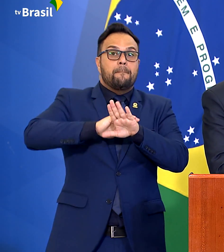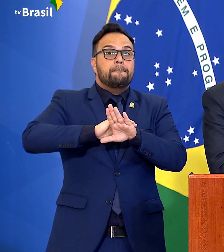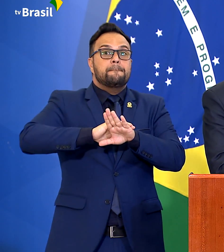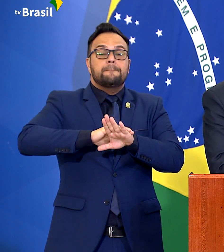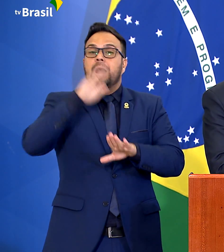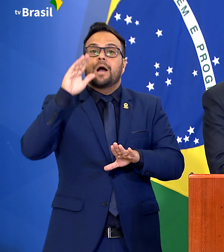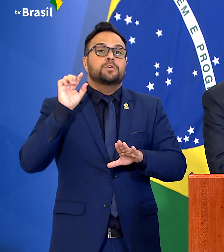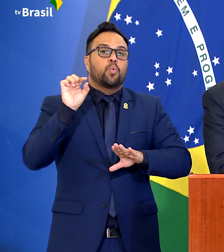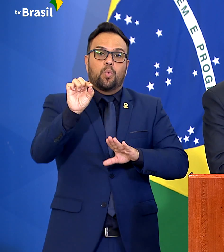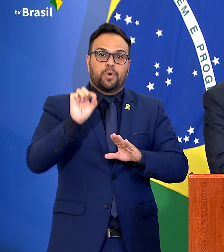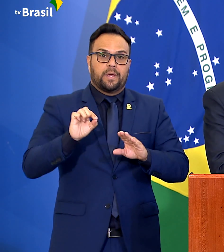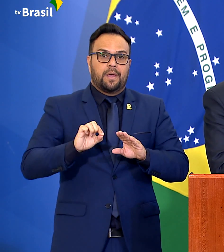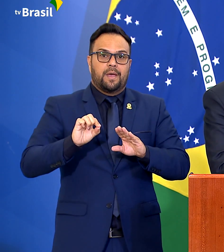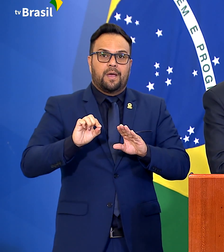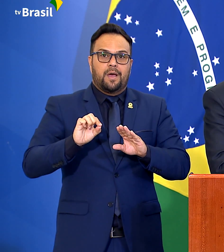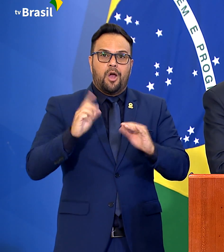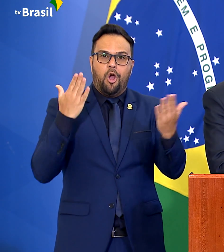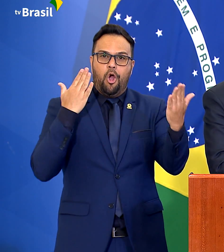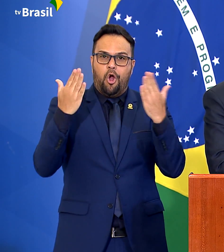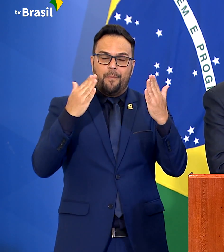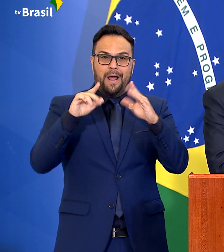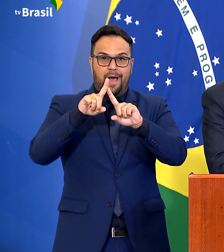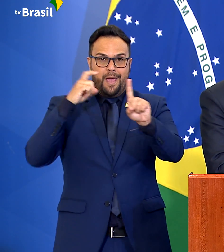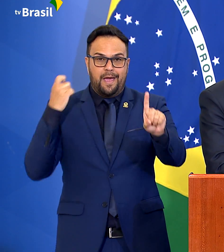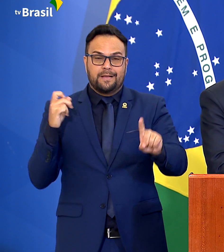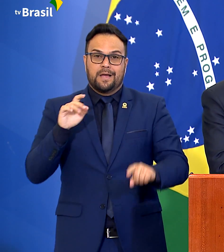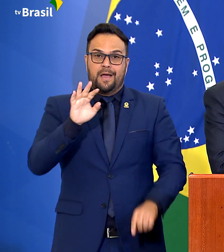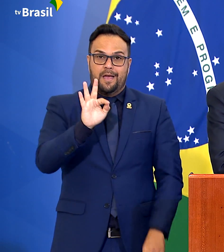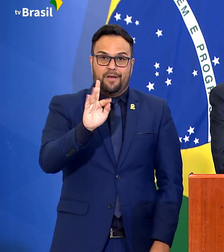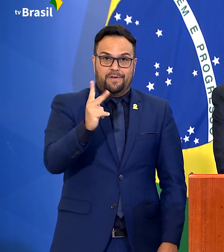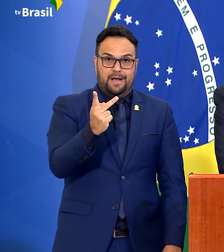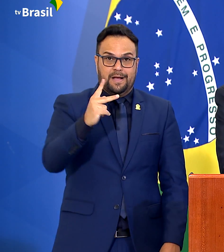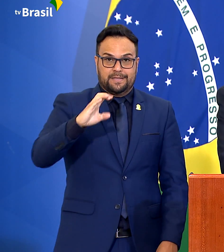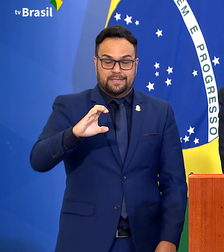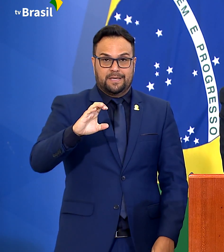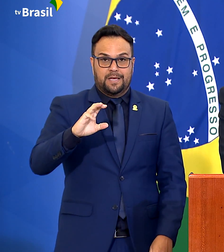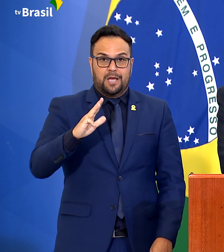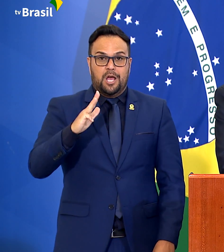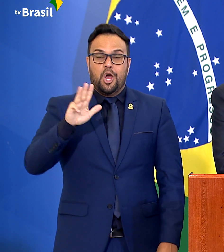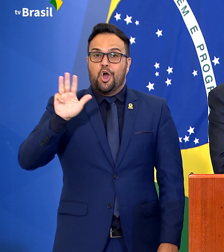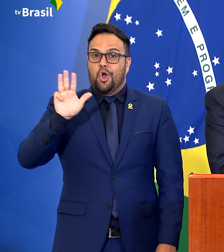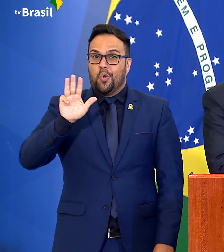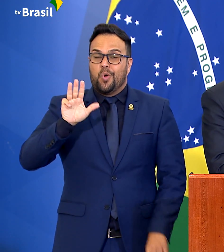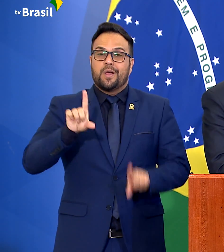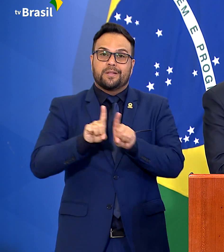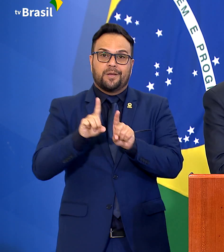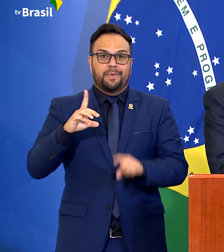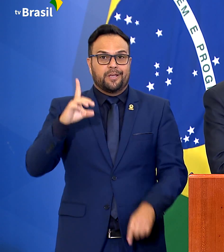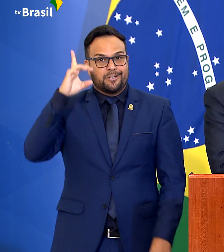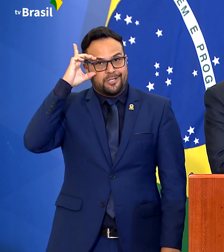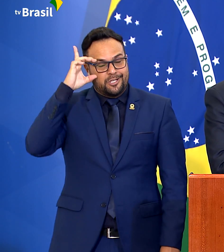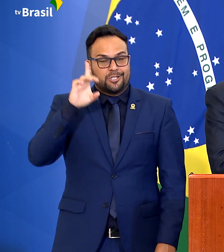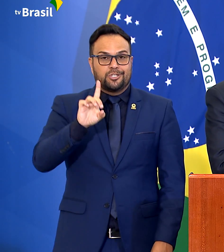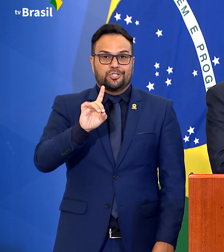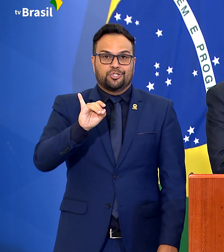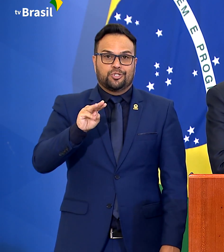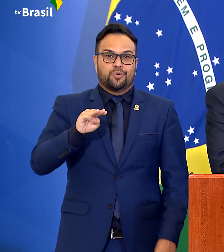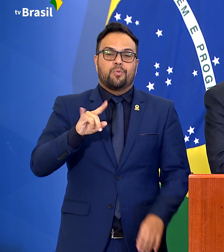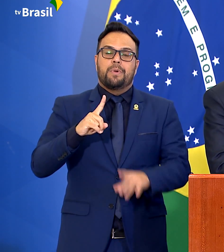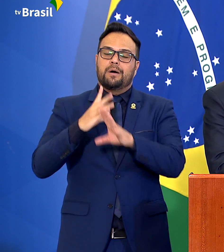os governos FHC, Lula e Dilma, no tocante